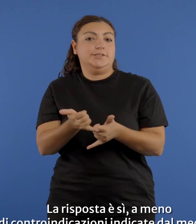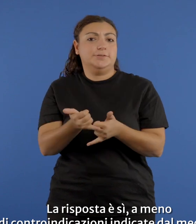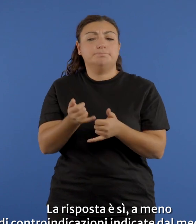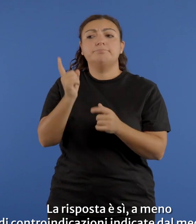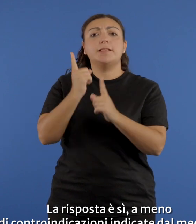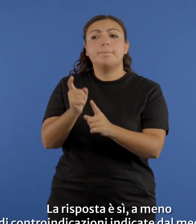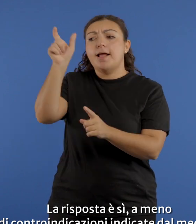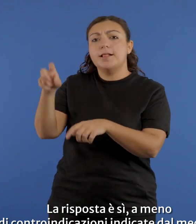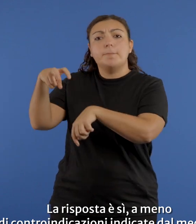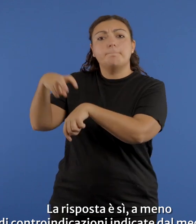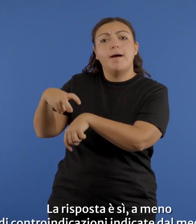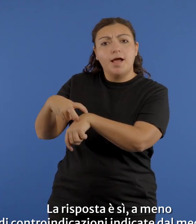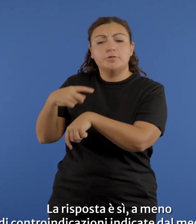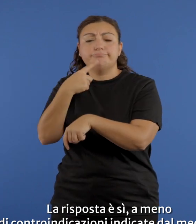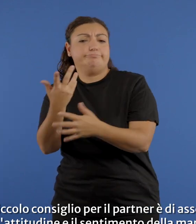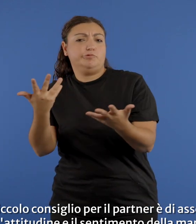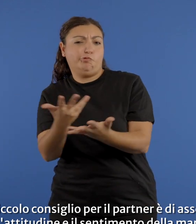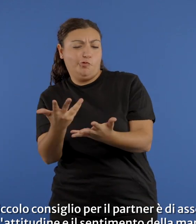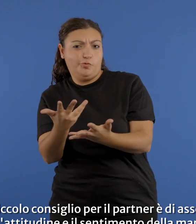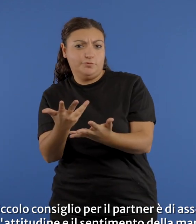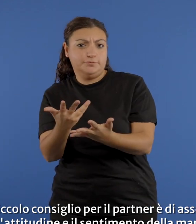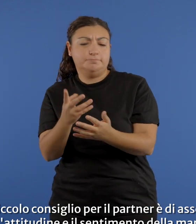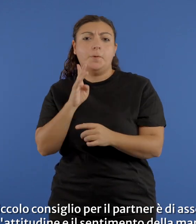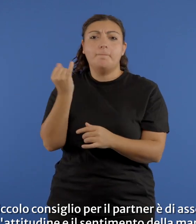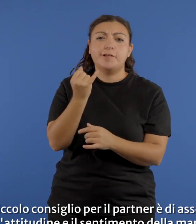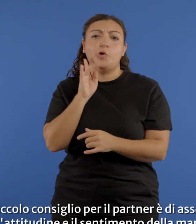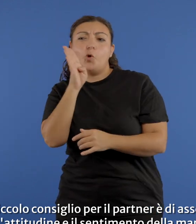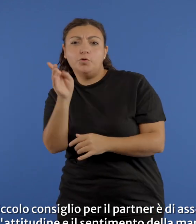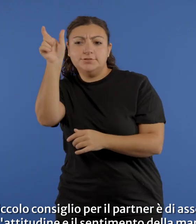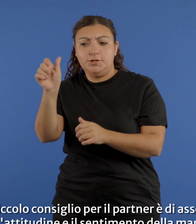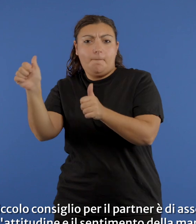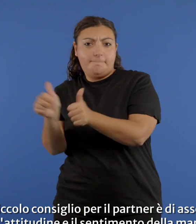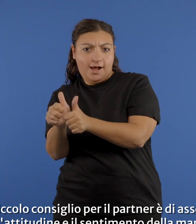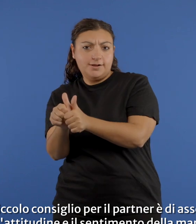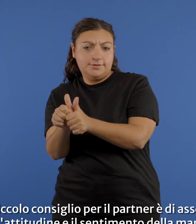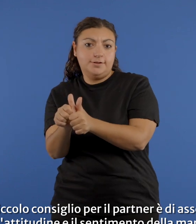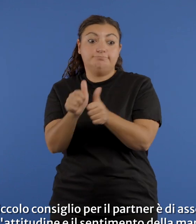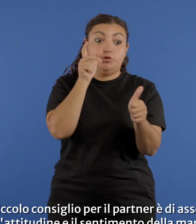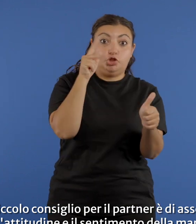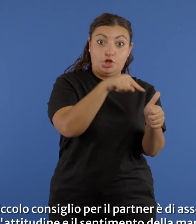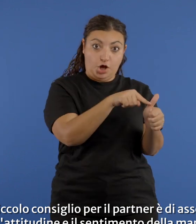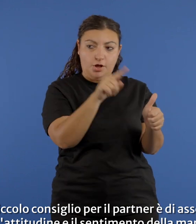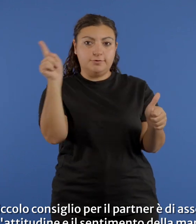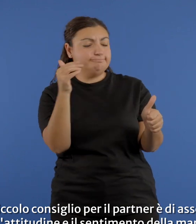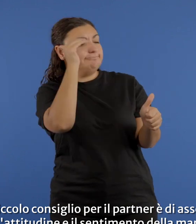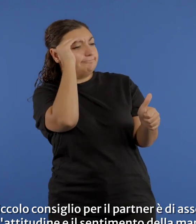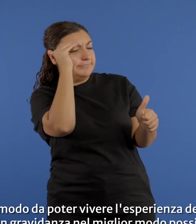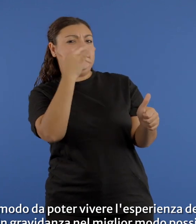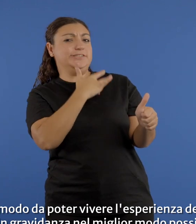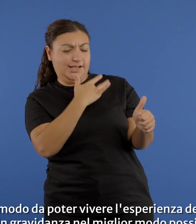controindicazioni indicate dal medico. Un piccolo consiglio per il partner è di assecondare l'attitudine e il sentimento della mamma in modo da